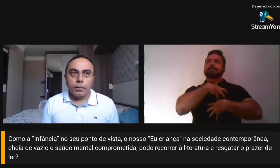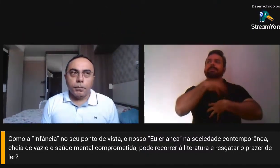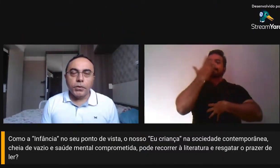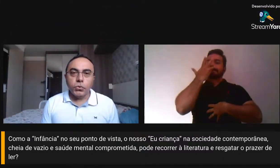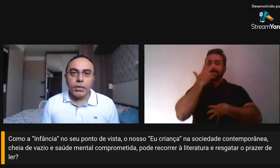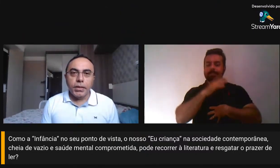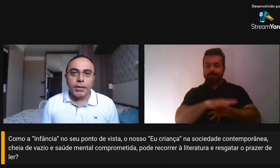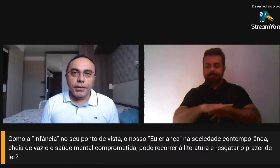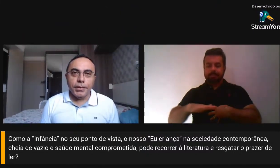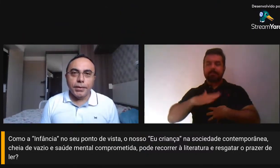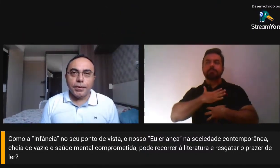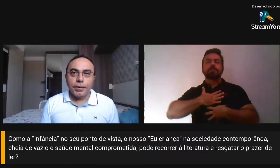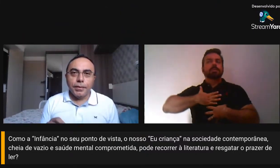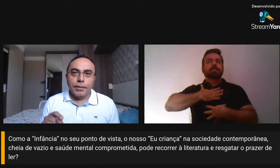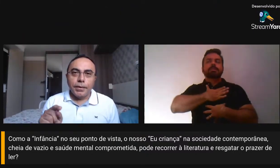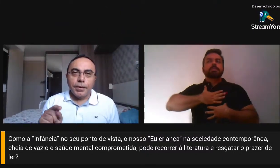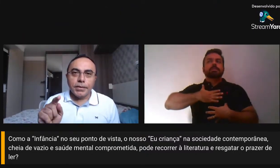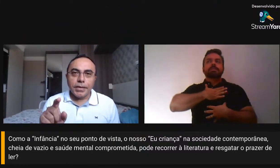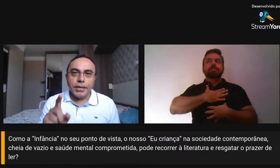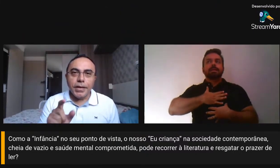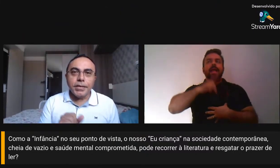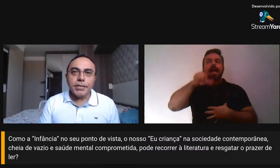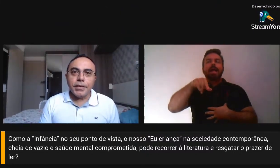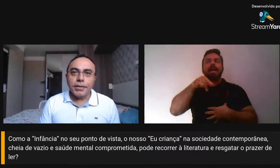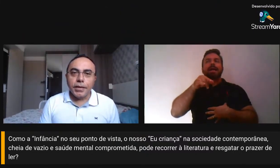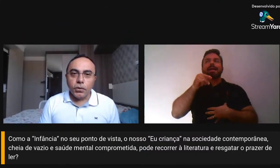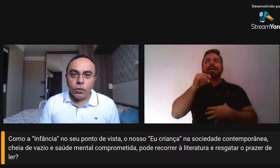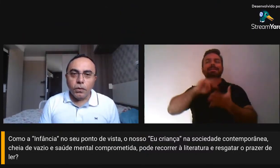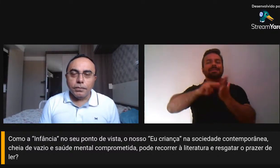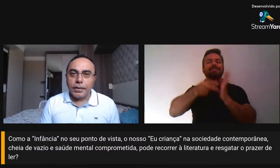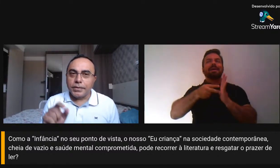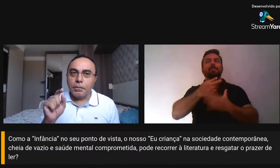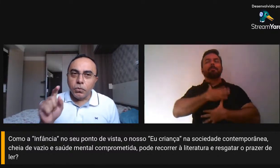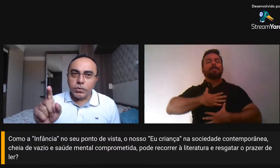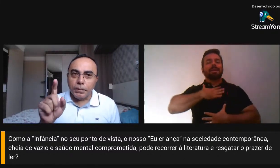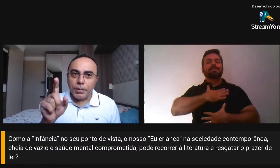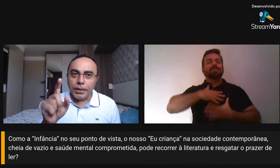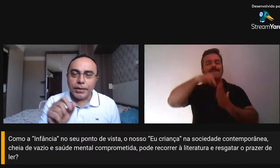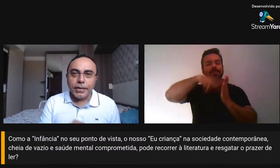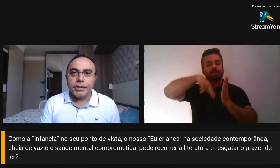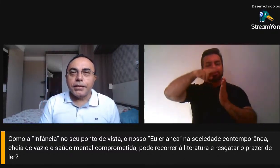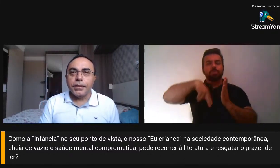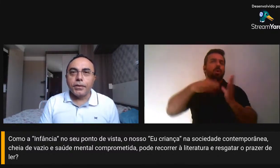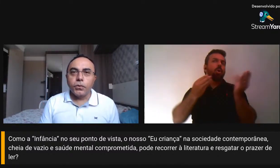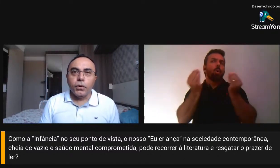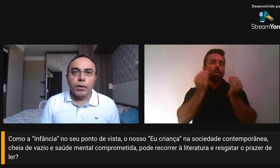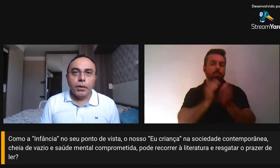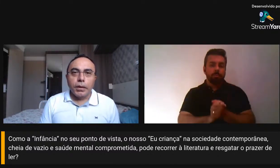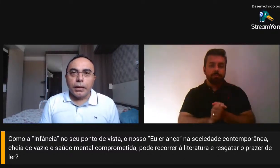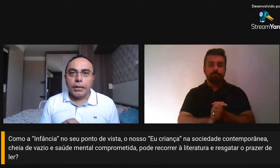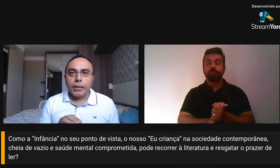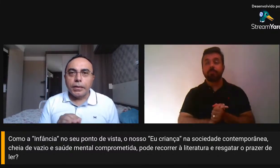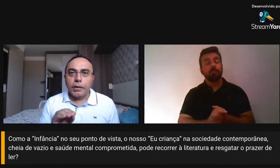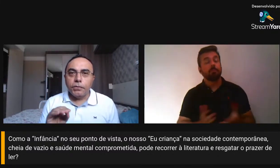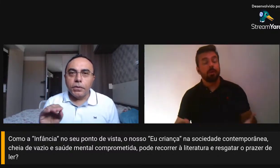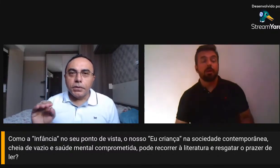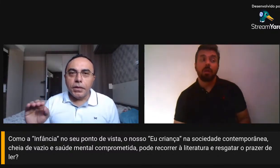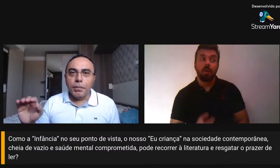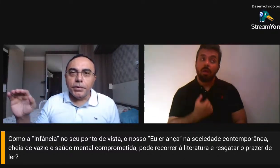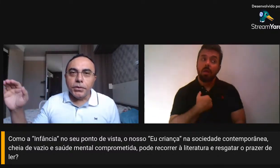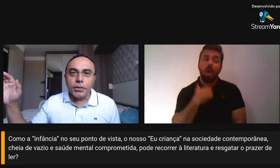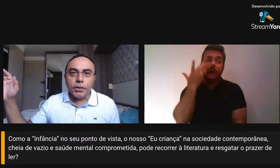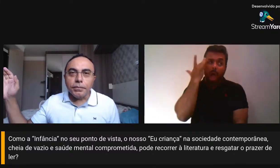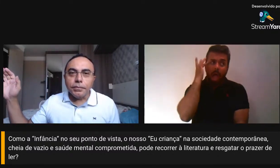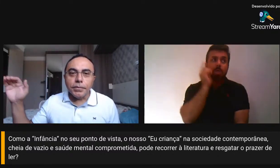eu penso que essa criança interior, essa busca pela criança interior, ela deve